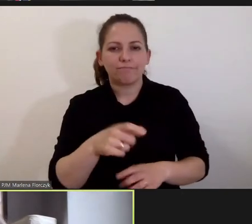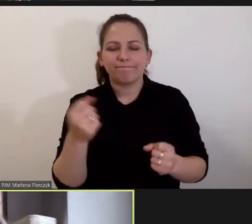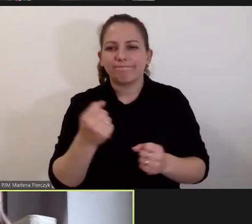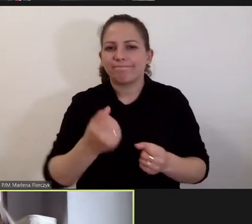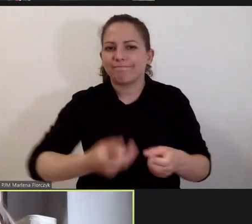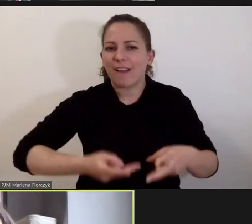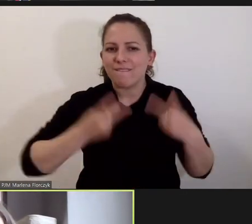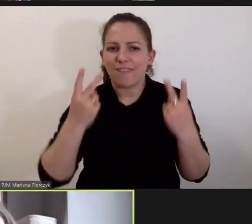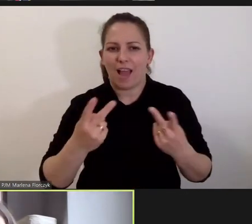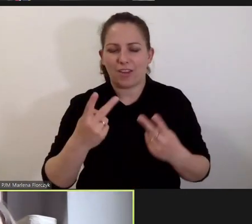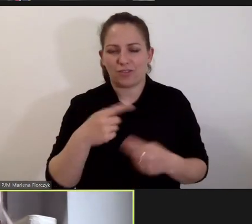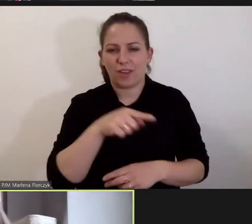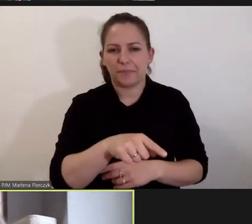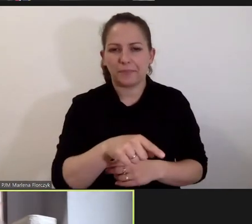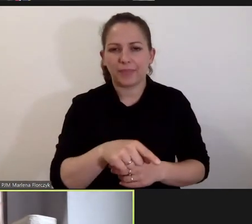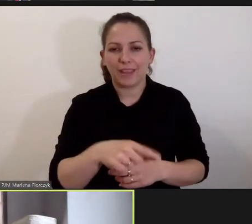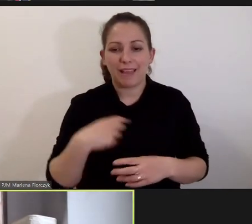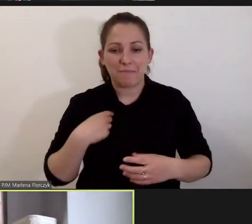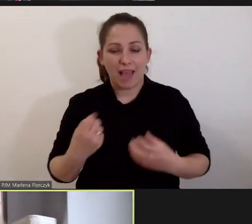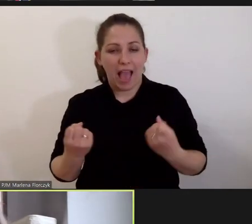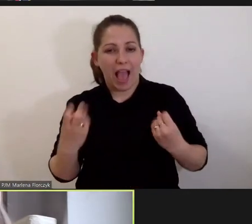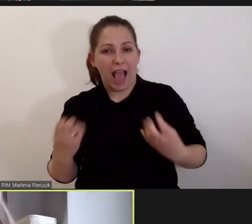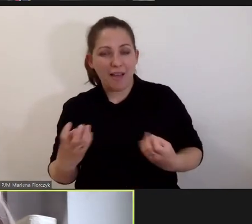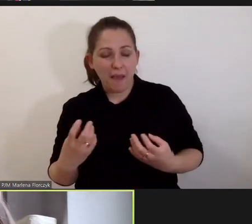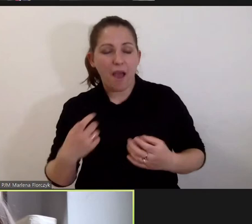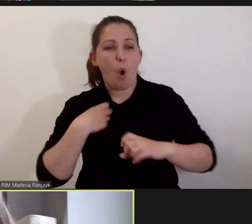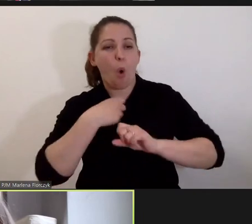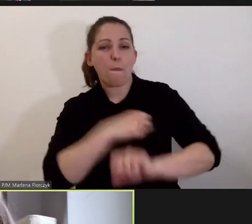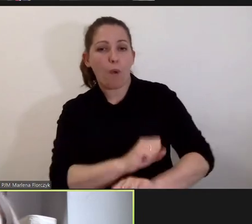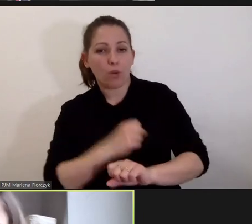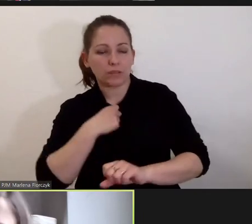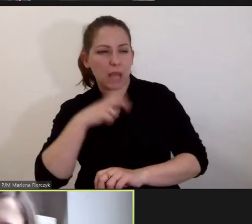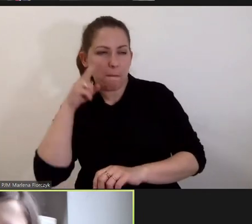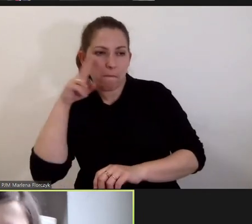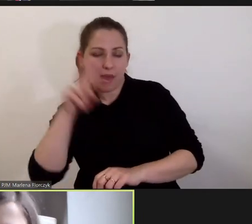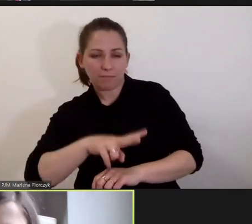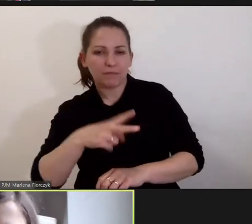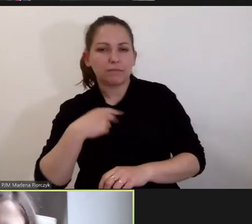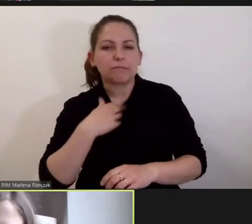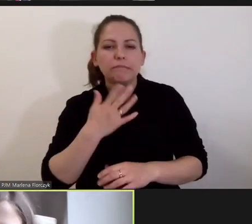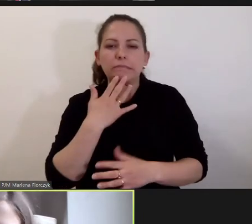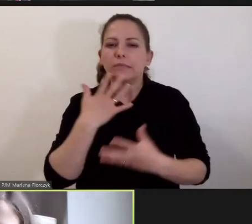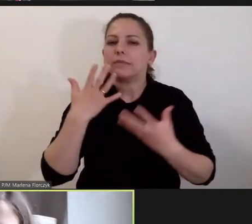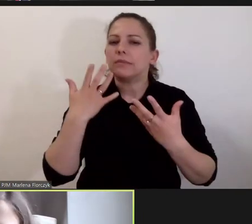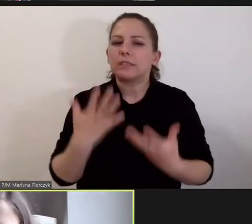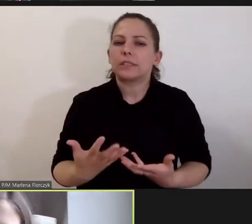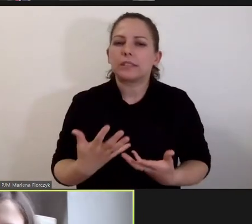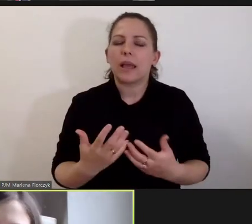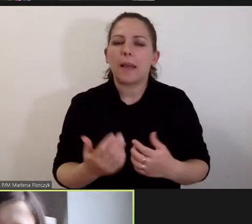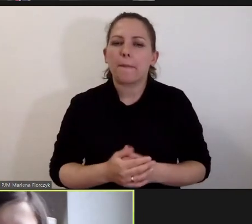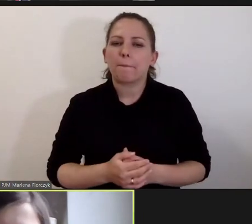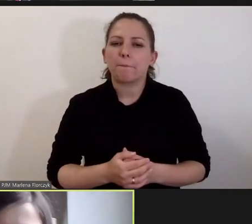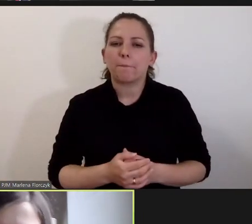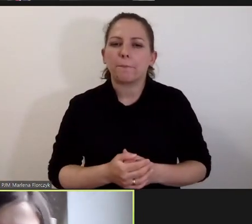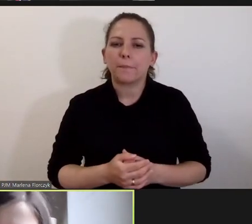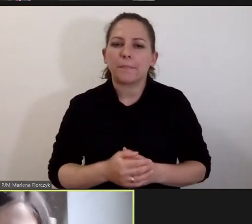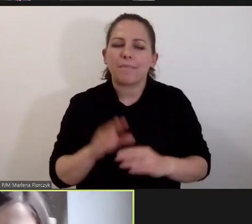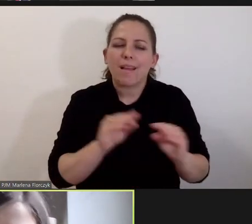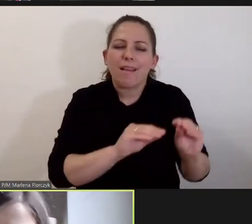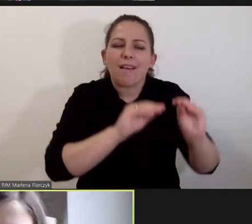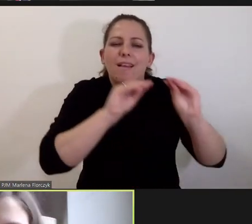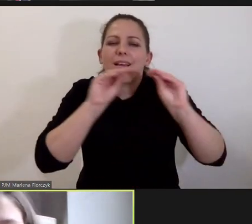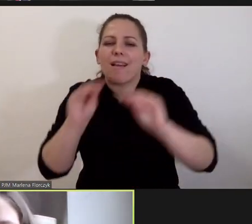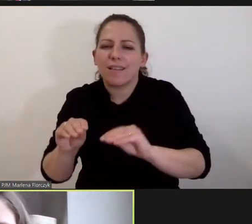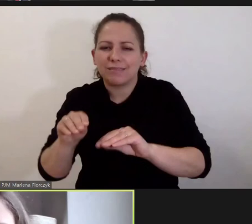który z perspektywy adwokata-obrońcy chciałoby się przenieść do